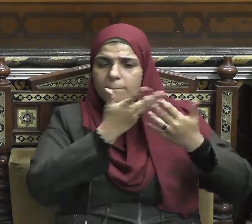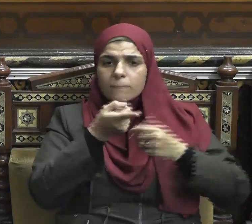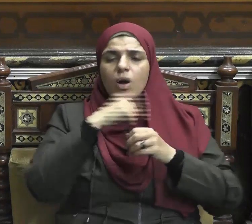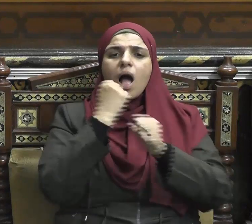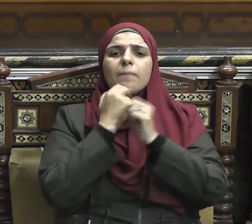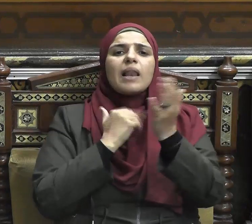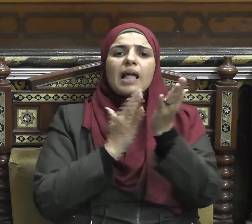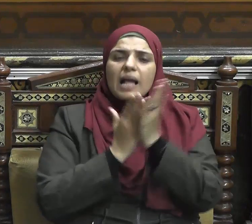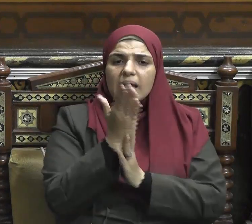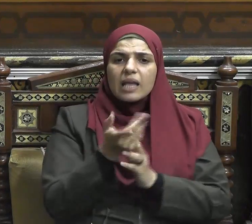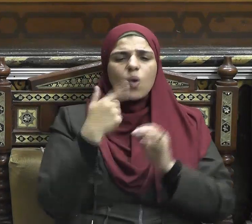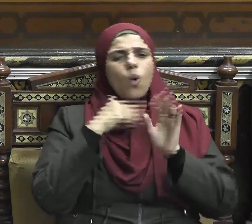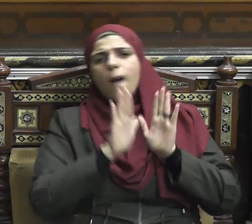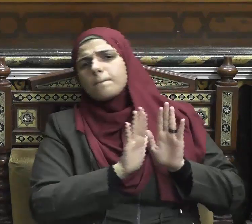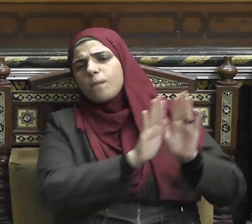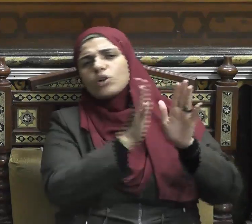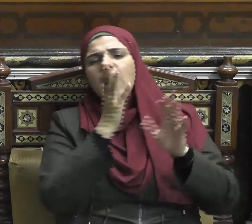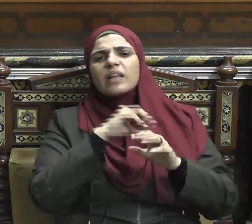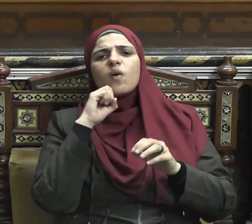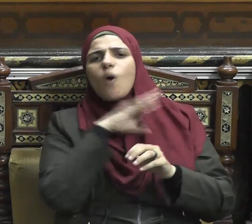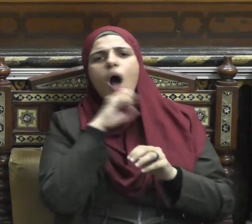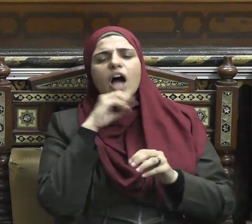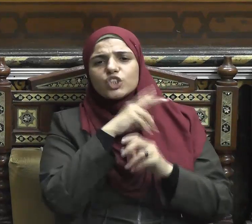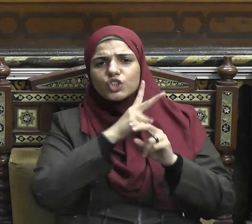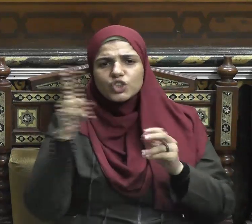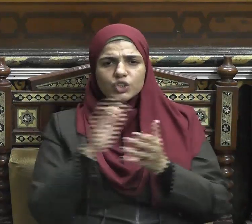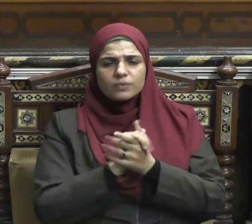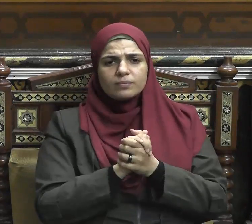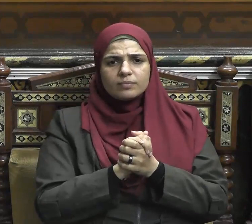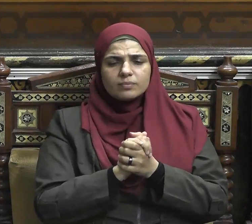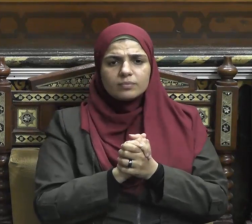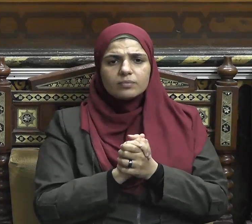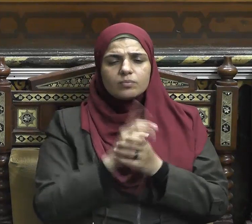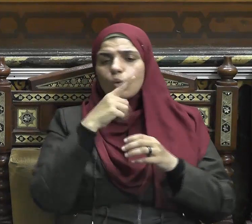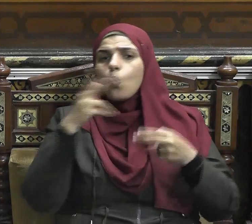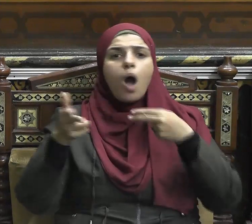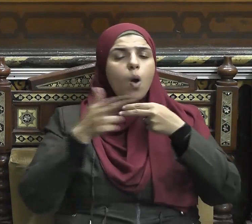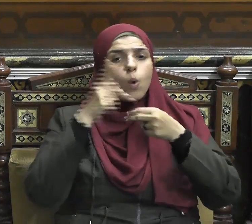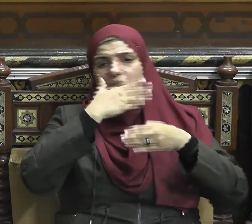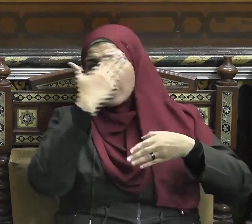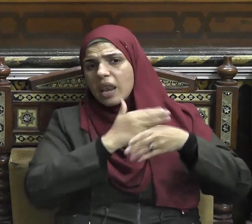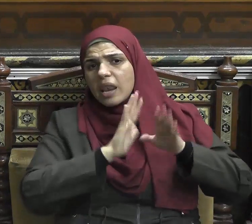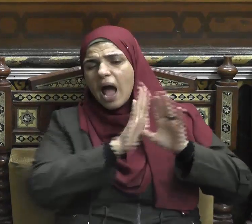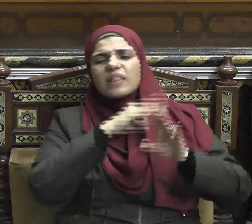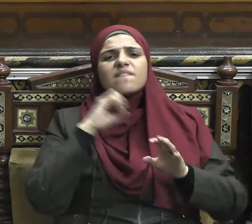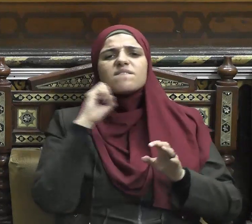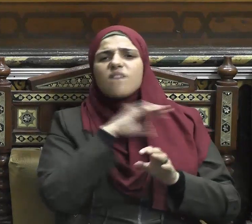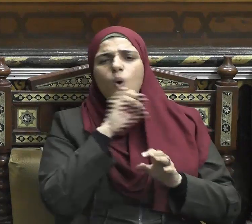ونخلع ما كنا نعبد نحن وآباؤنا من دونه من